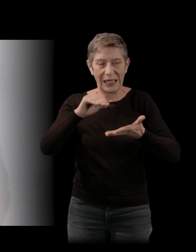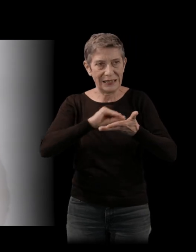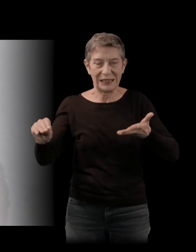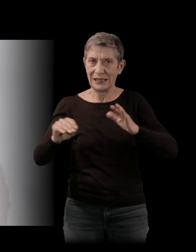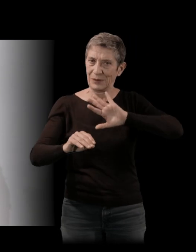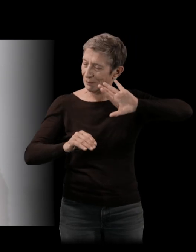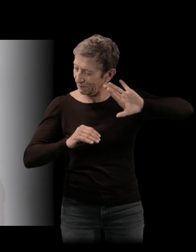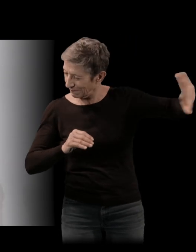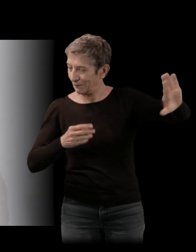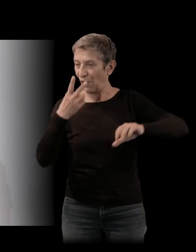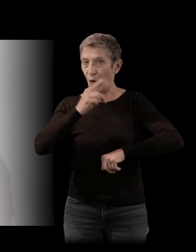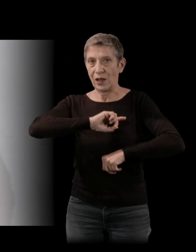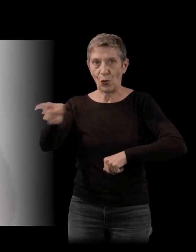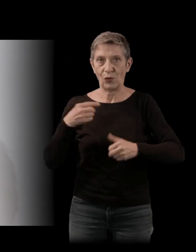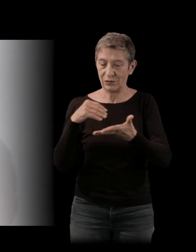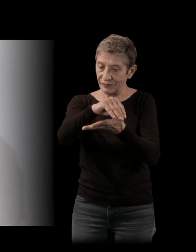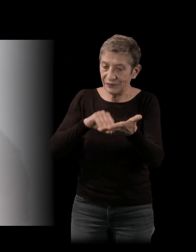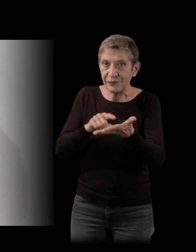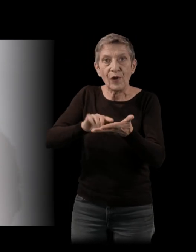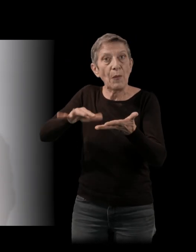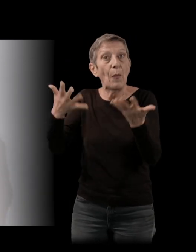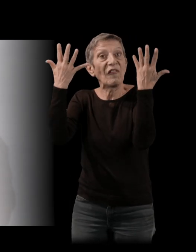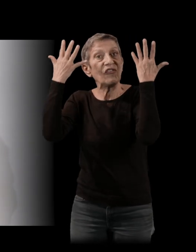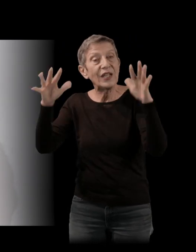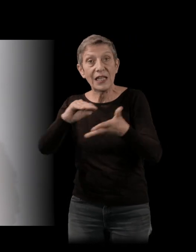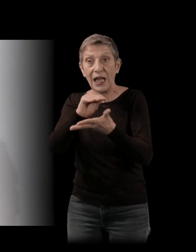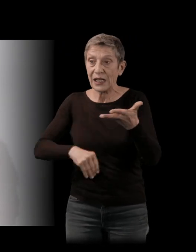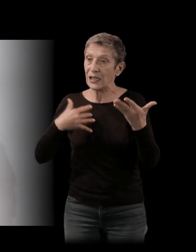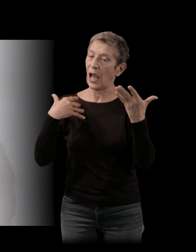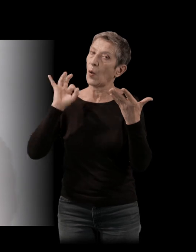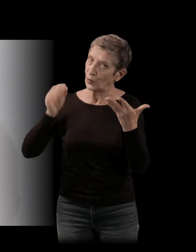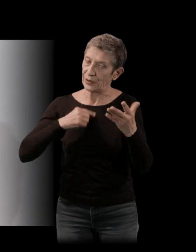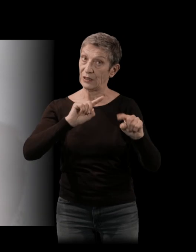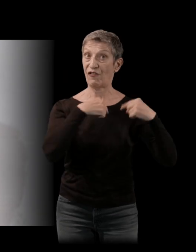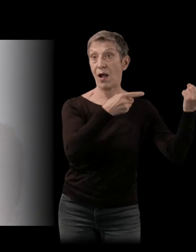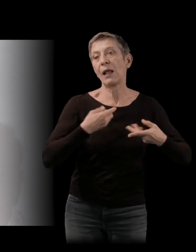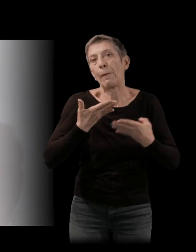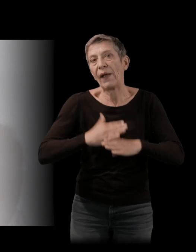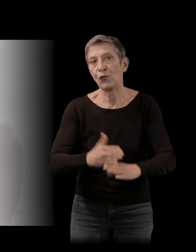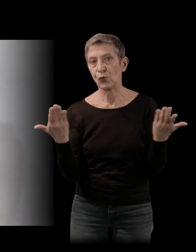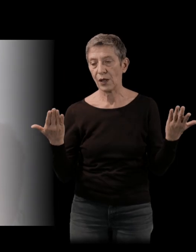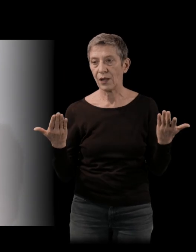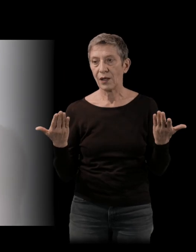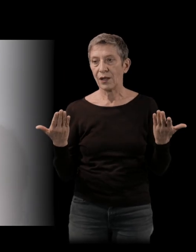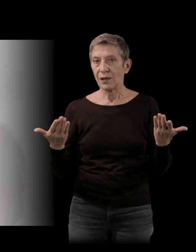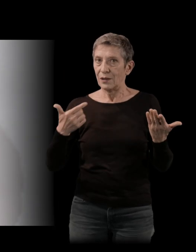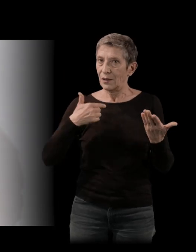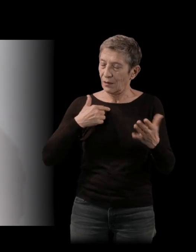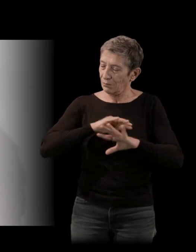et n'y aller que quand mon manuscrit serait à peu près écrit. Donc voilà, moi, c'est vraiment un travail de fiction que j'avais envie de